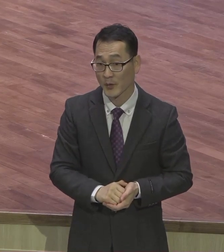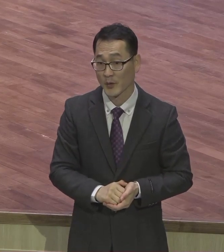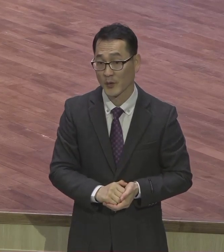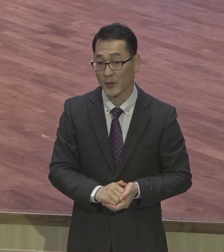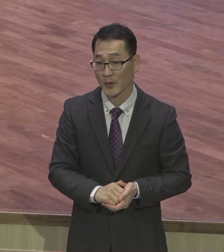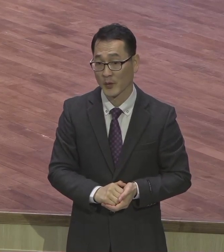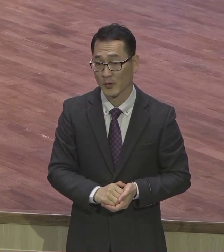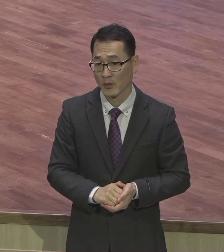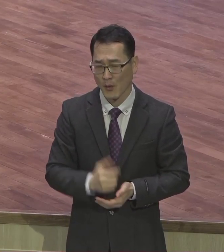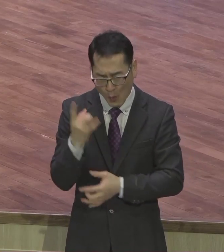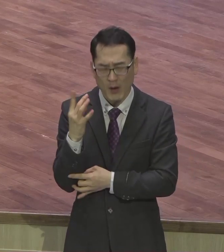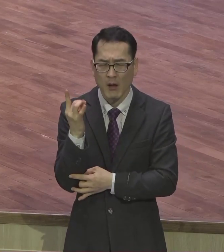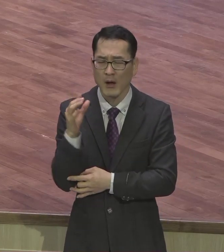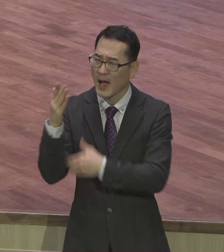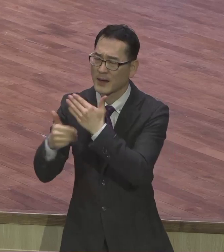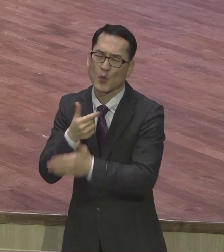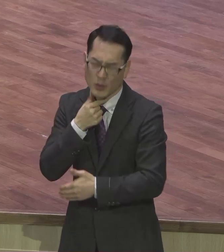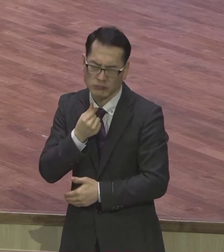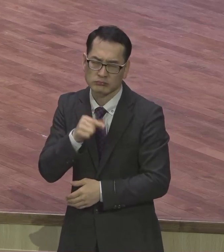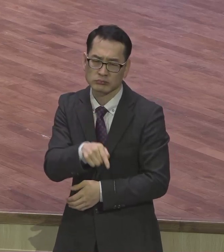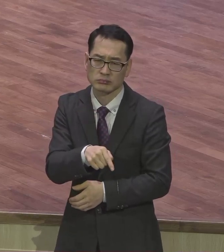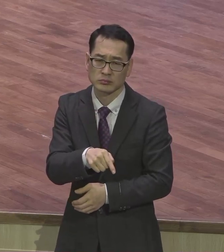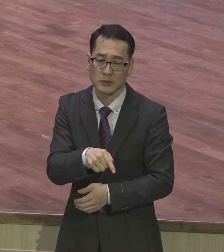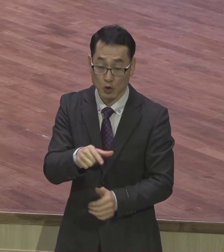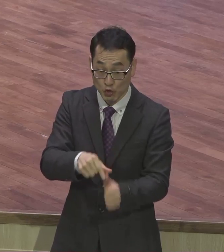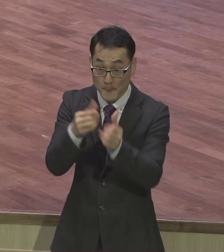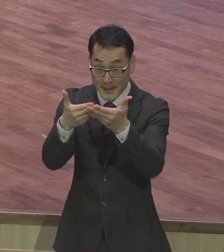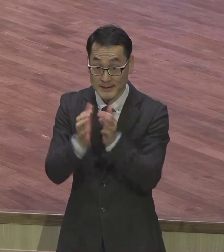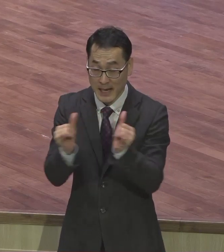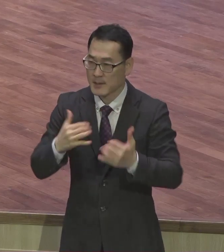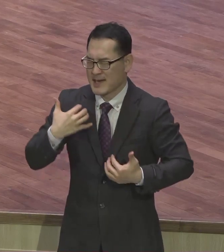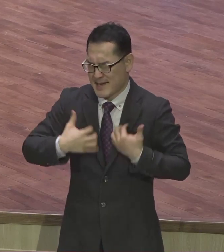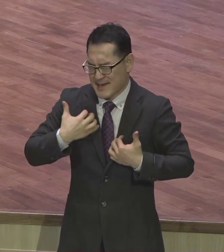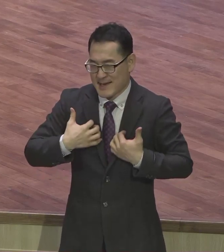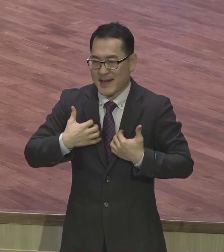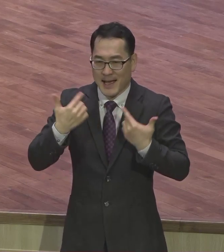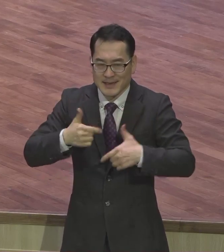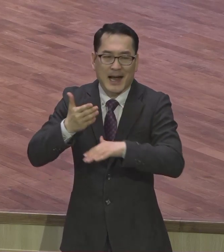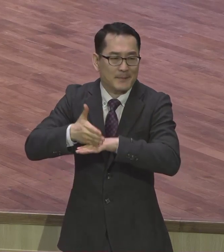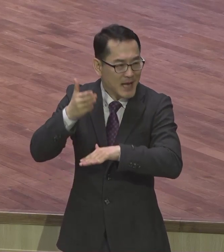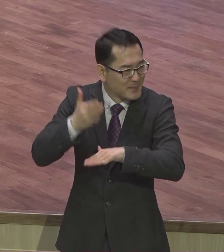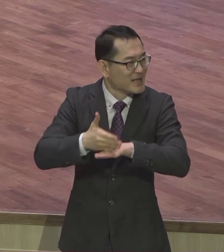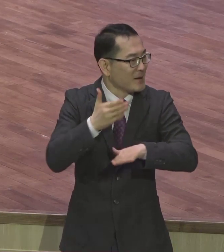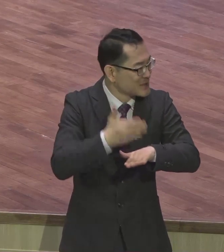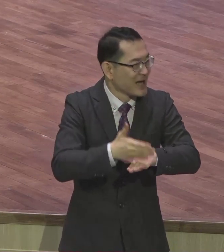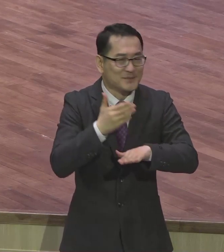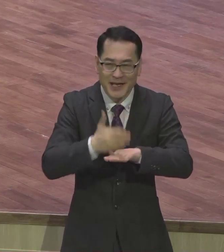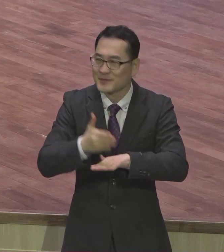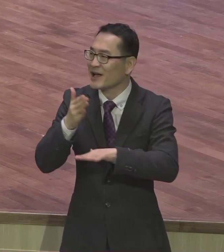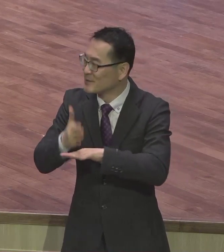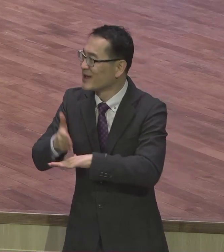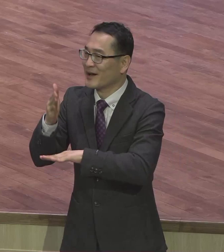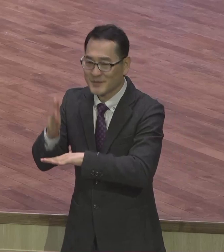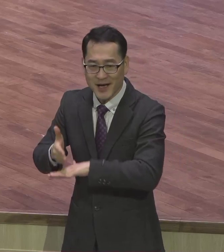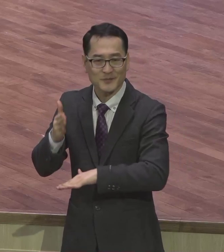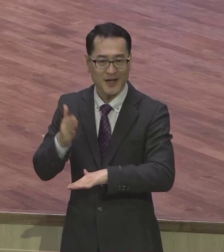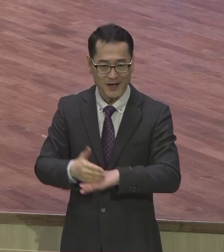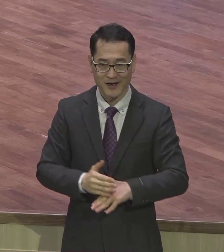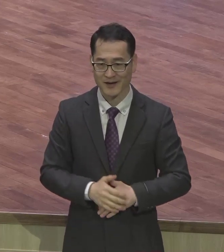당연한 거예요 당연히 구원받은 사람이 일어나도 감사 길을 가도 감사 어쩌다가 내가 하나님의 은혜를 받아